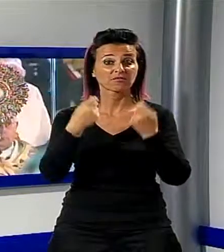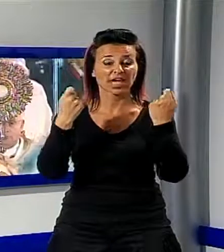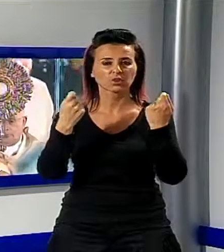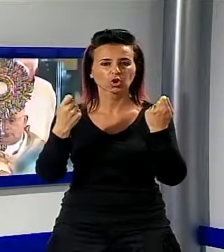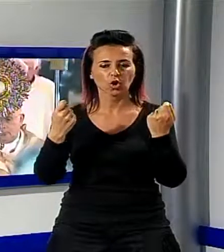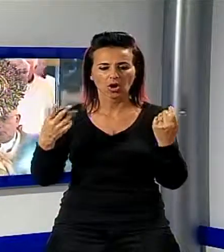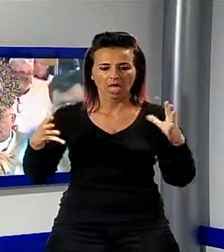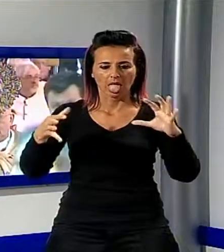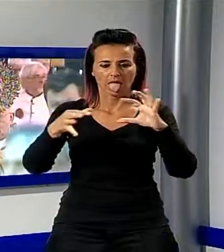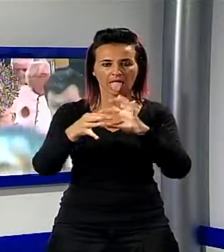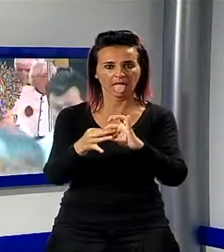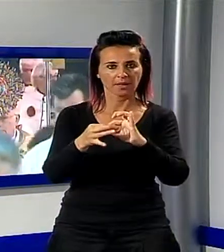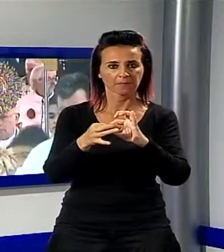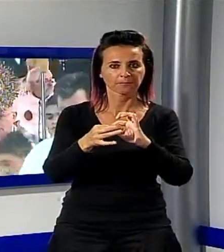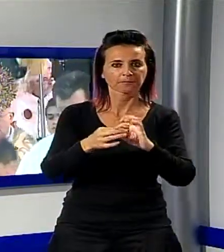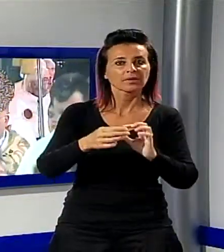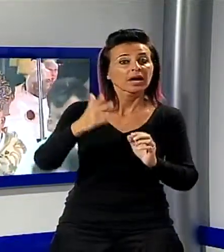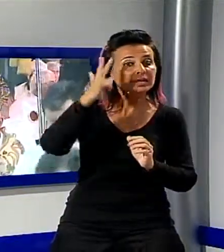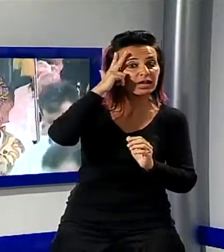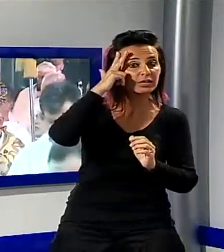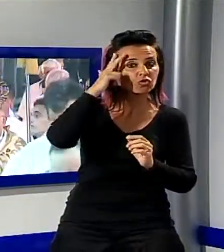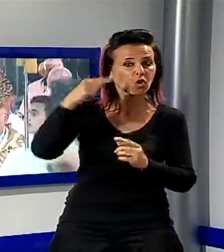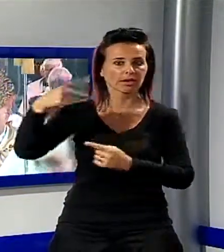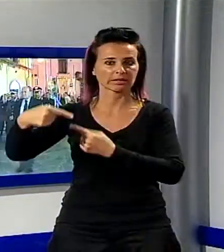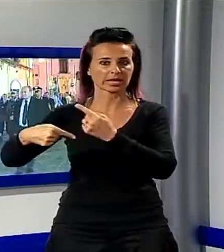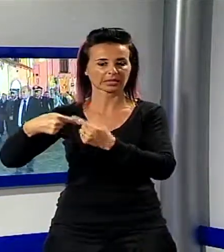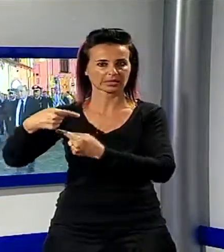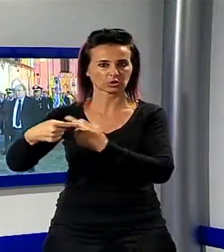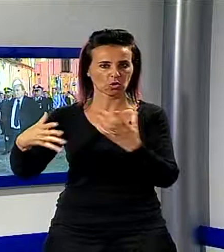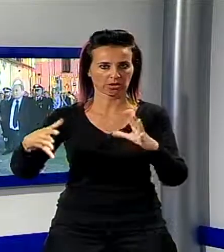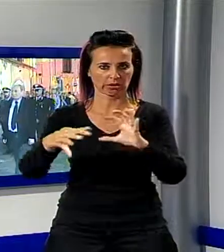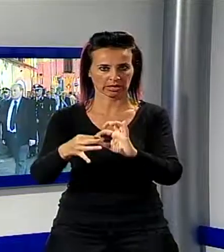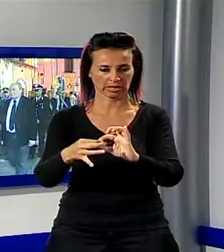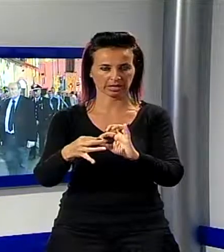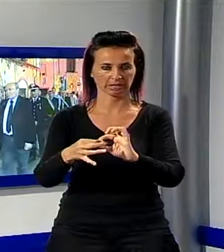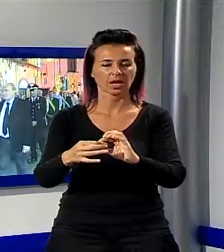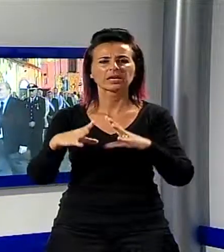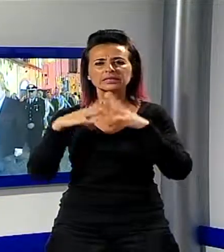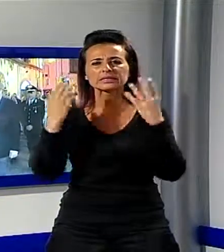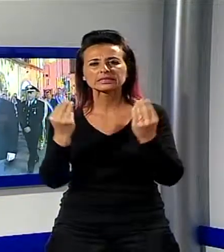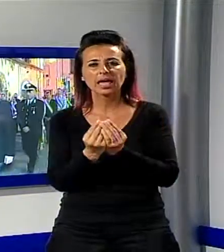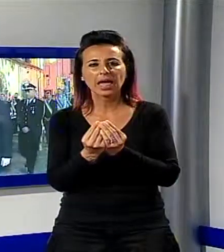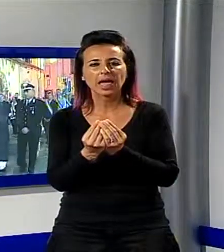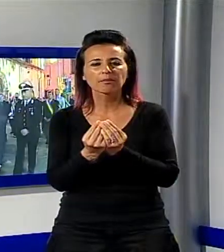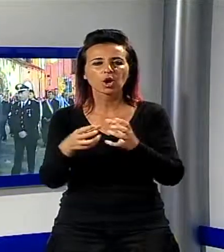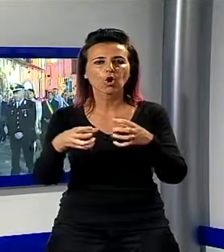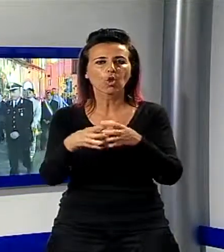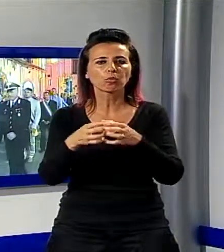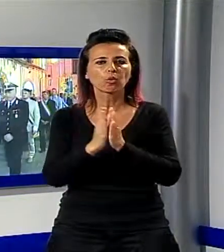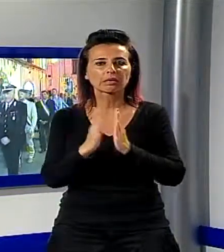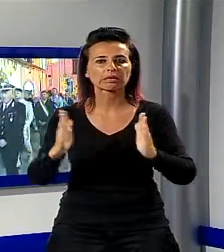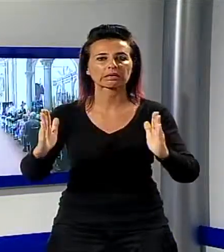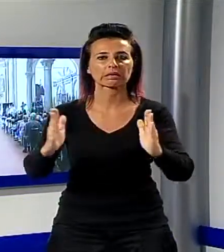'ottava del Corpus Domini festeggiata a Castelnuovo dall'intera comunità religiosa della Garfagnana e della Valle del Serchio. Le